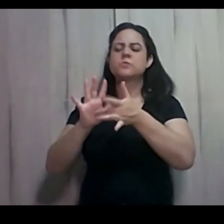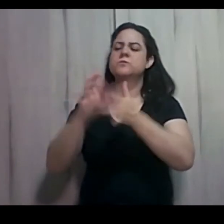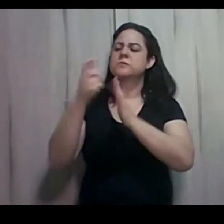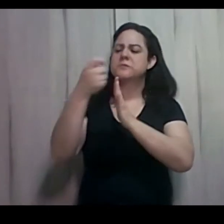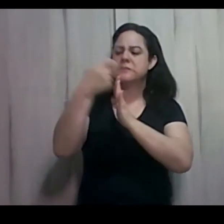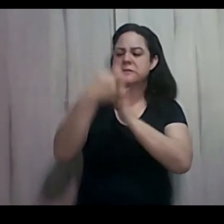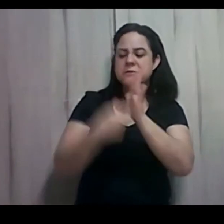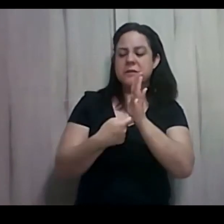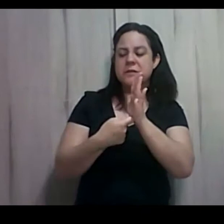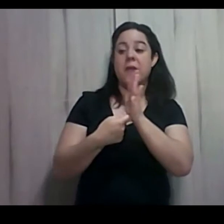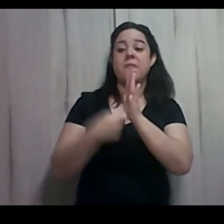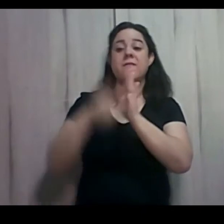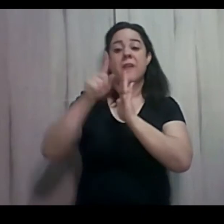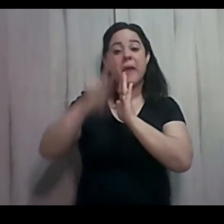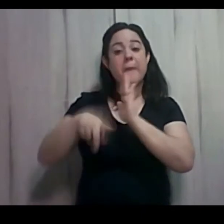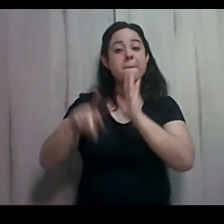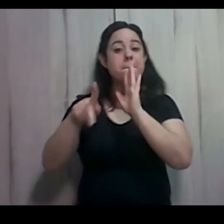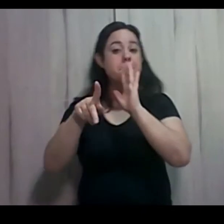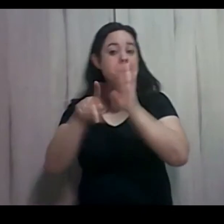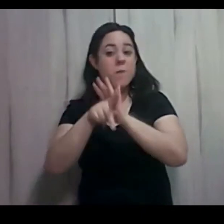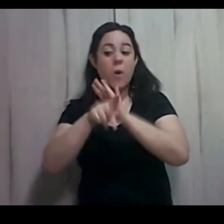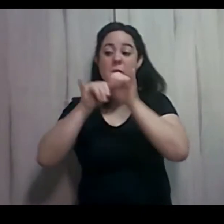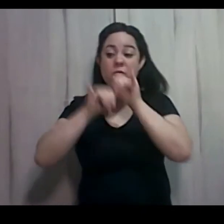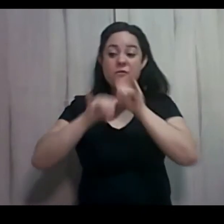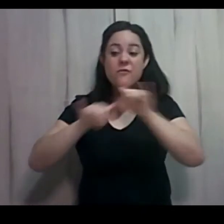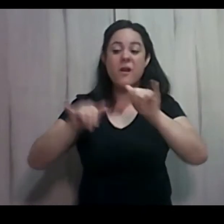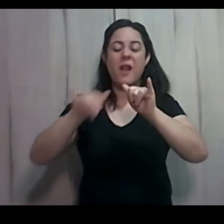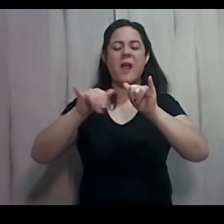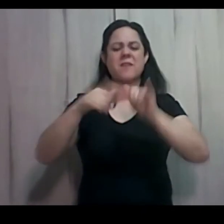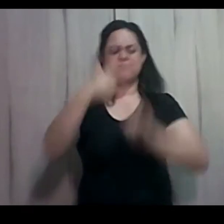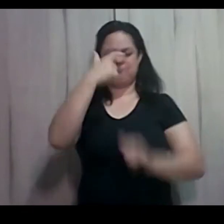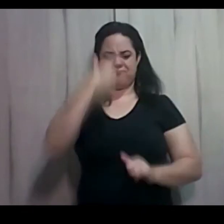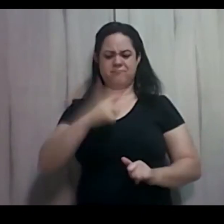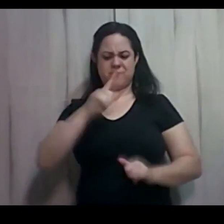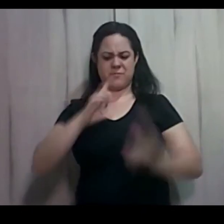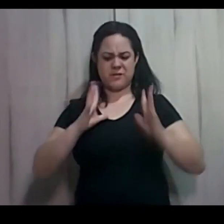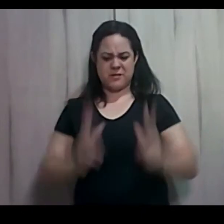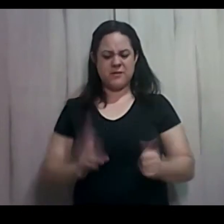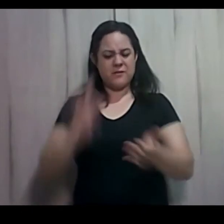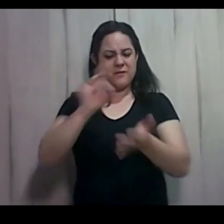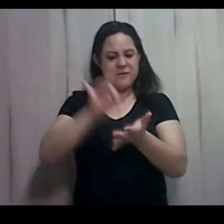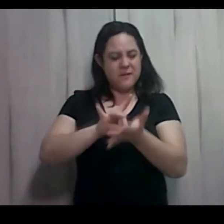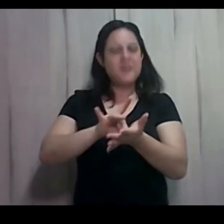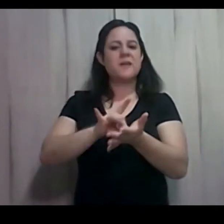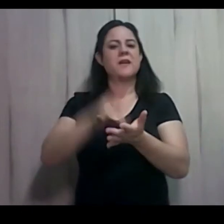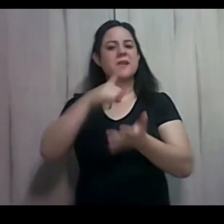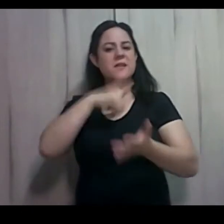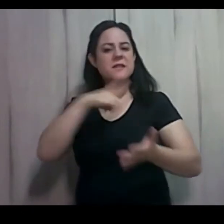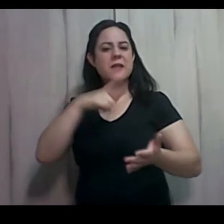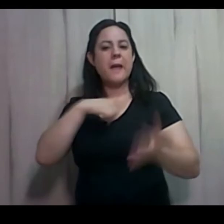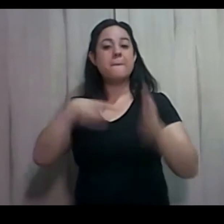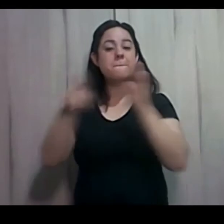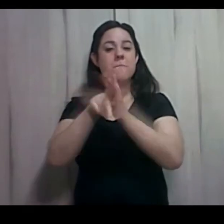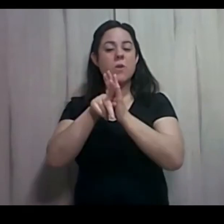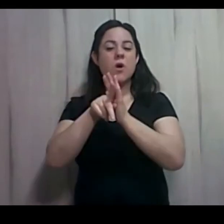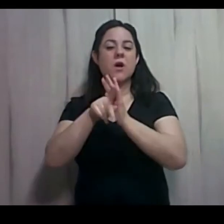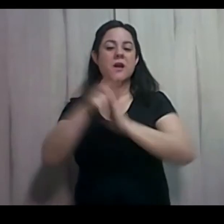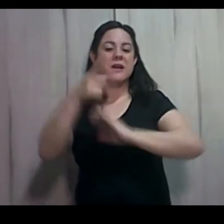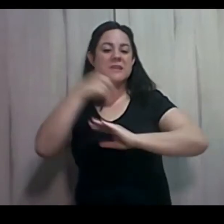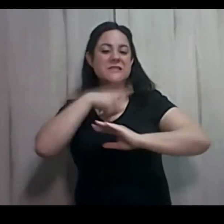as palavras daquele que é santo e verdadeiro, que tem a chave de Davi, que abre e ninguém pode fechar, que